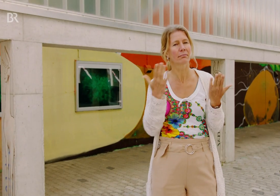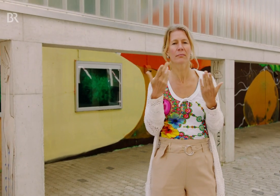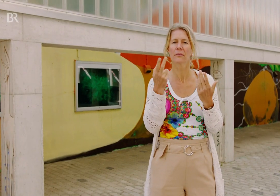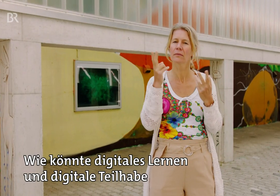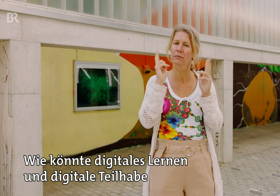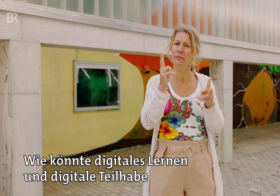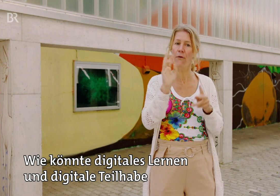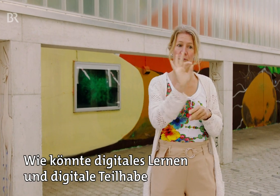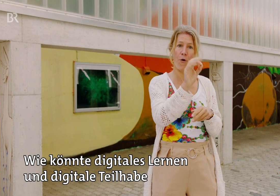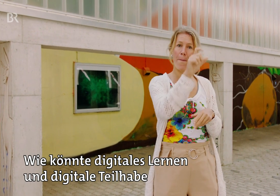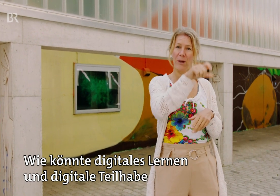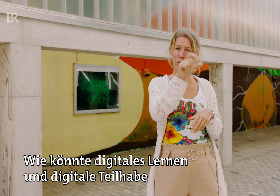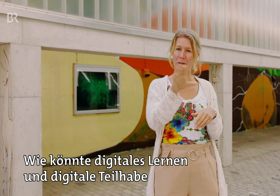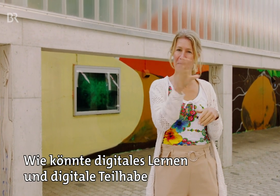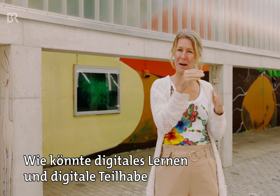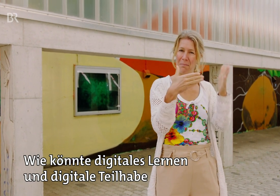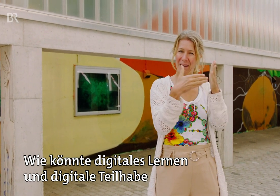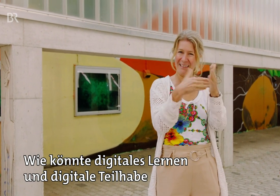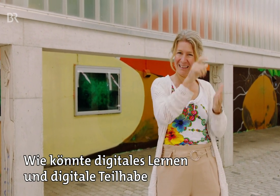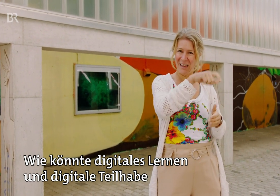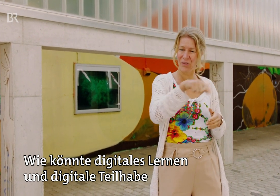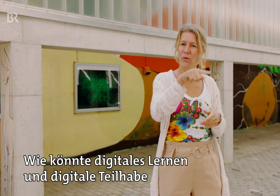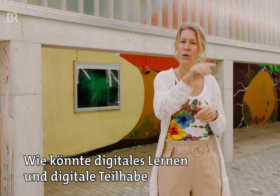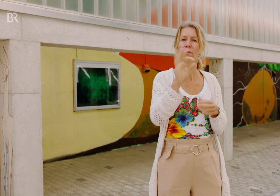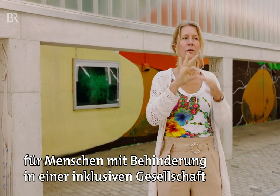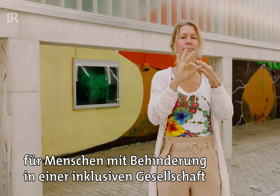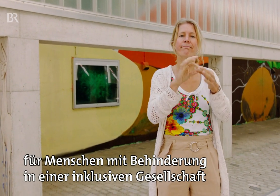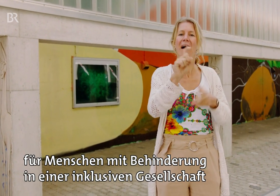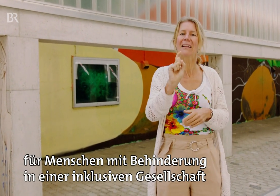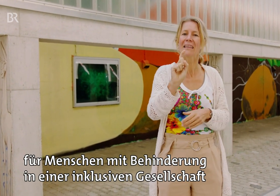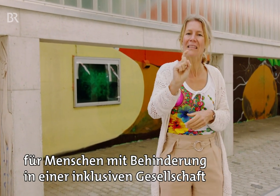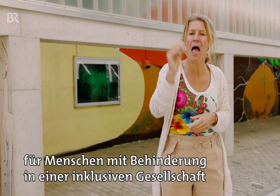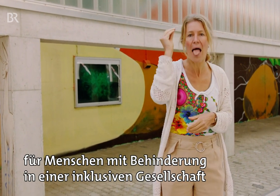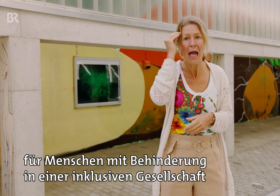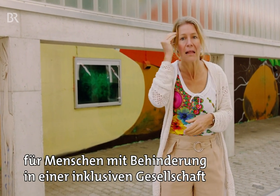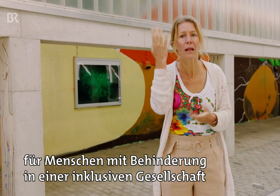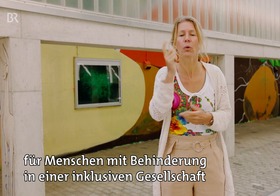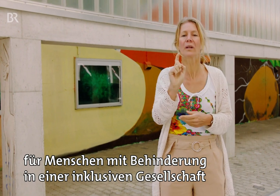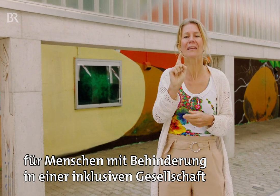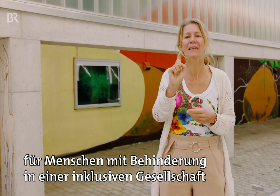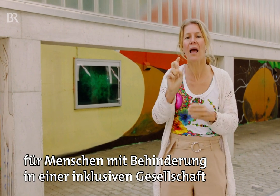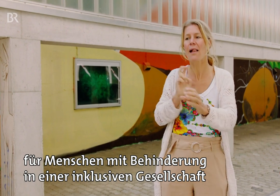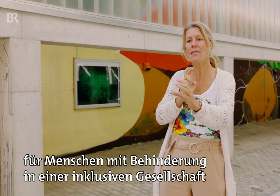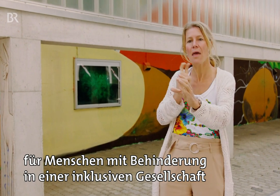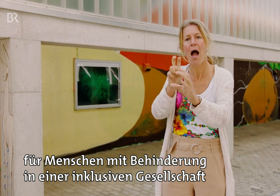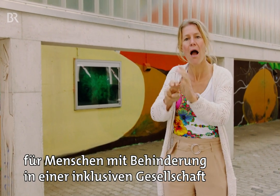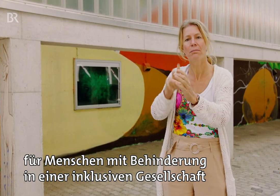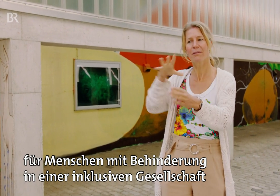Wie könnte digitales Lernen und digitale Teilhabe für Menschen mit Behinderung in einer inklusiven